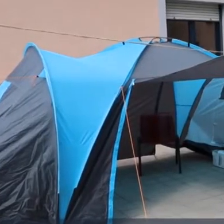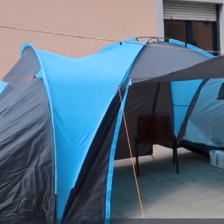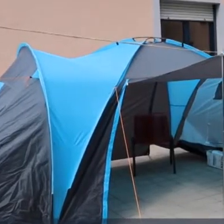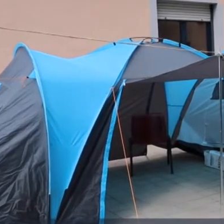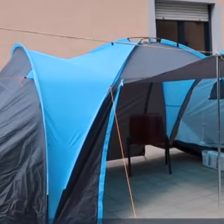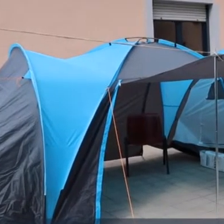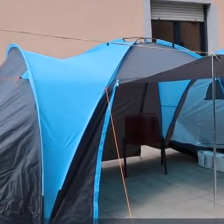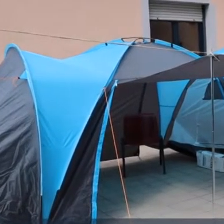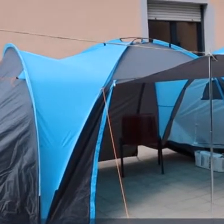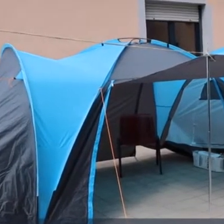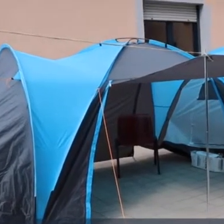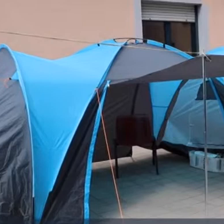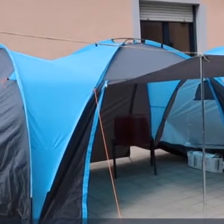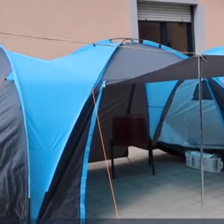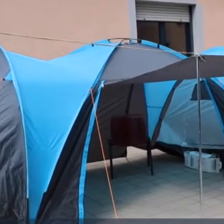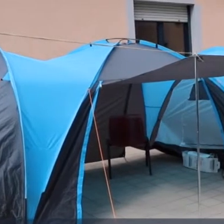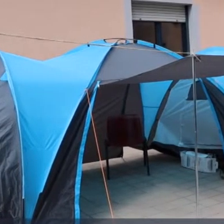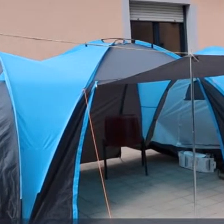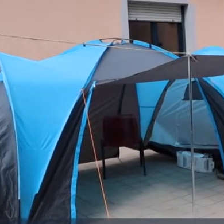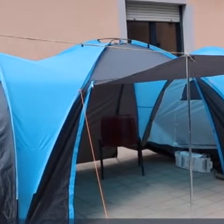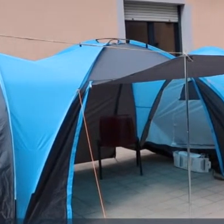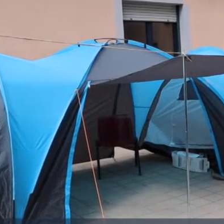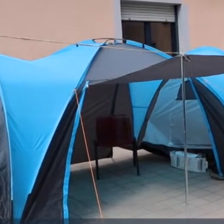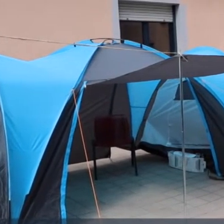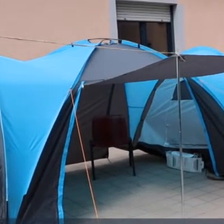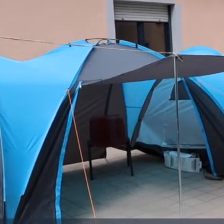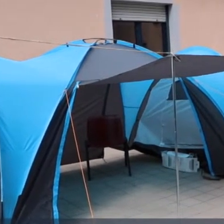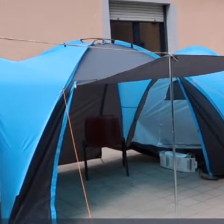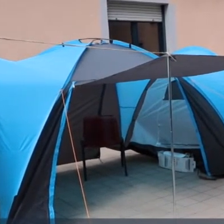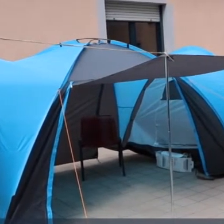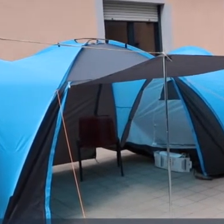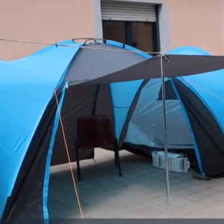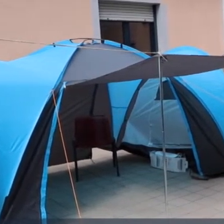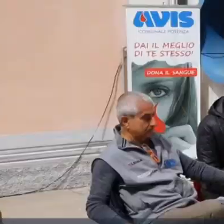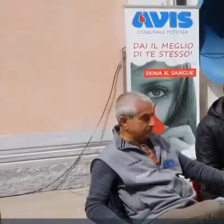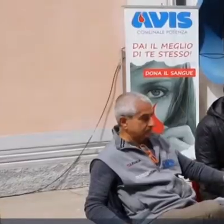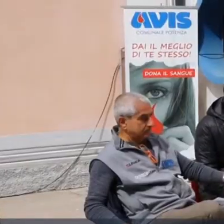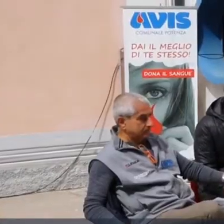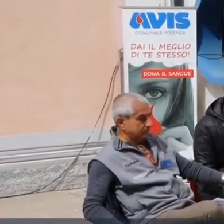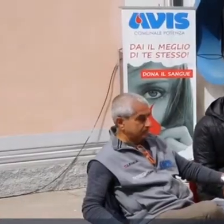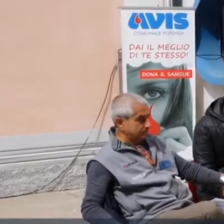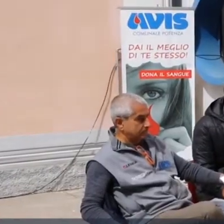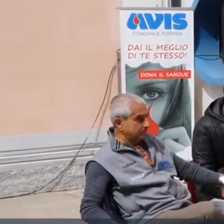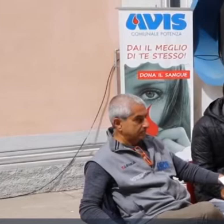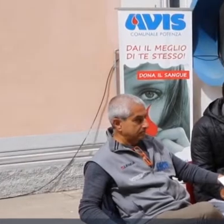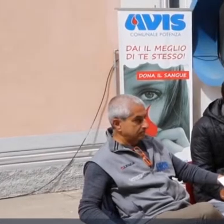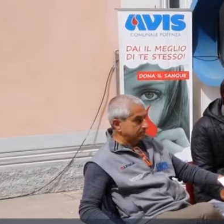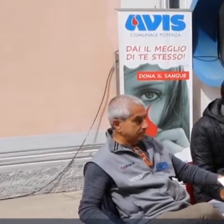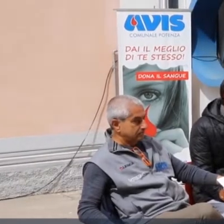prevedeva il pagamento del fitto della sede di Potenza, cosa regolarmente avvenuta fin dal